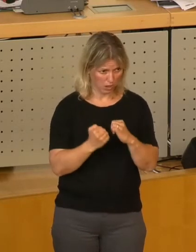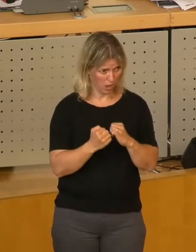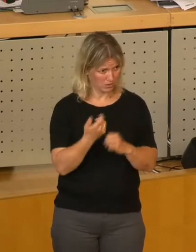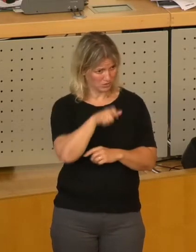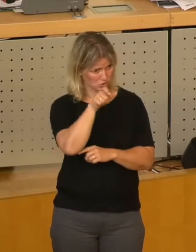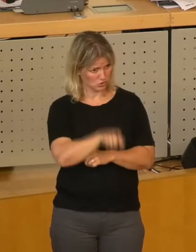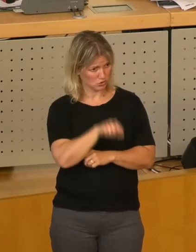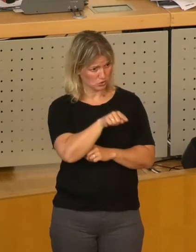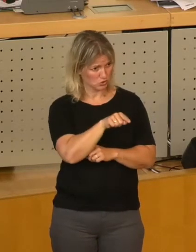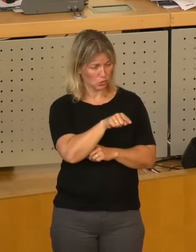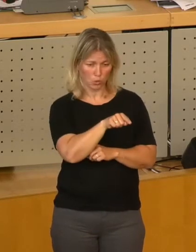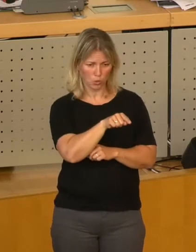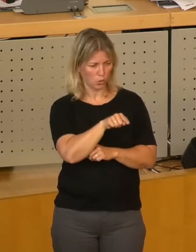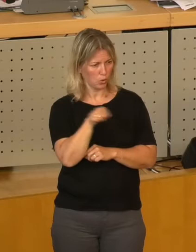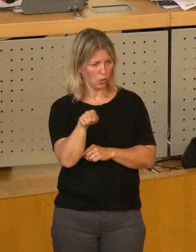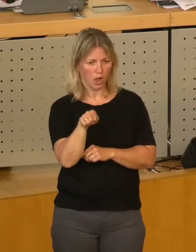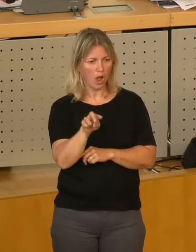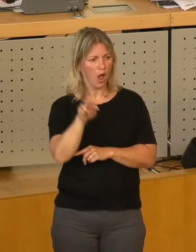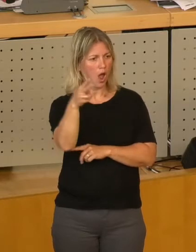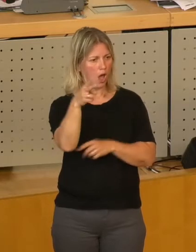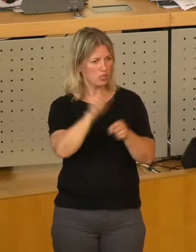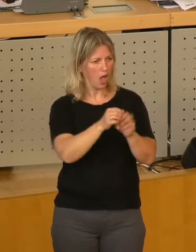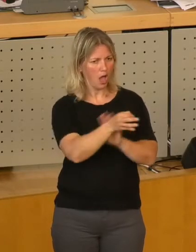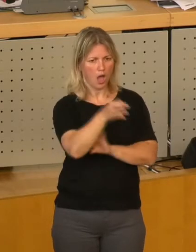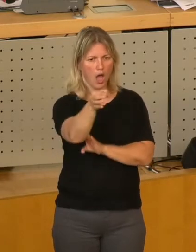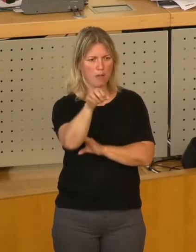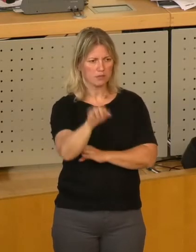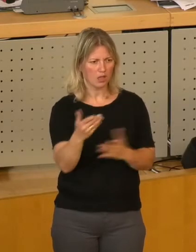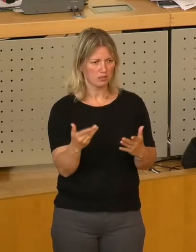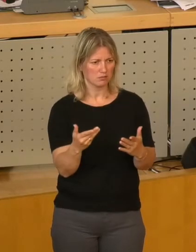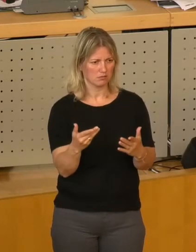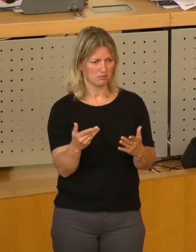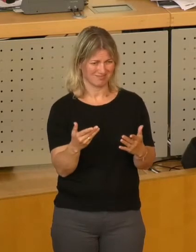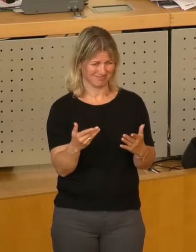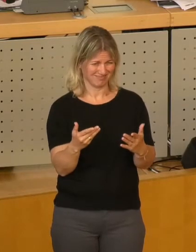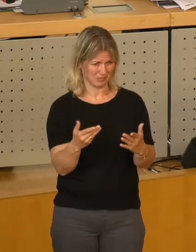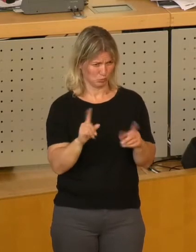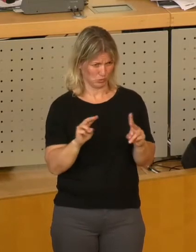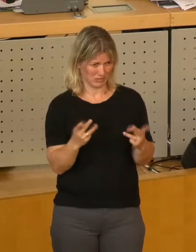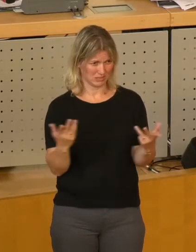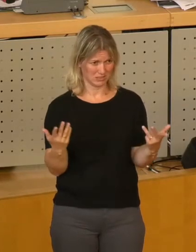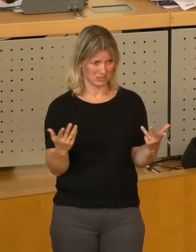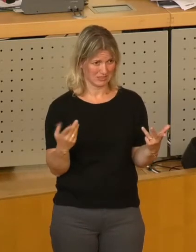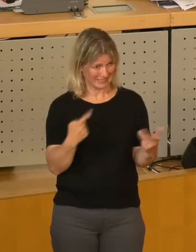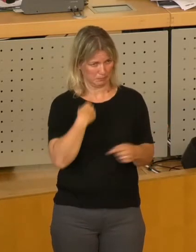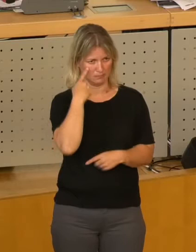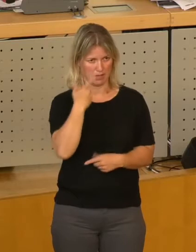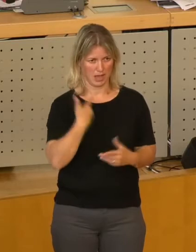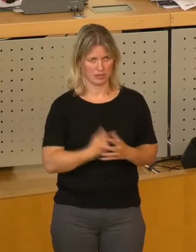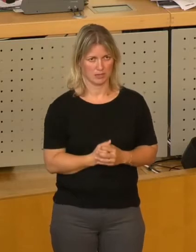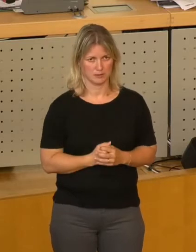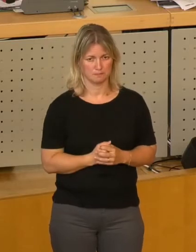genauso gut geeignet für ein anderes Amt ist. Das ist der Punkt. Wenn wir uns das beispielsweise